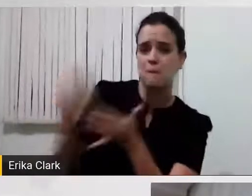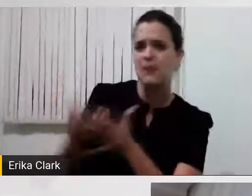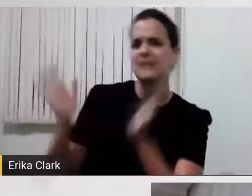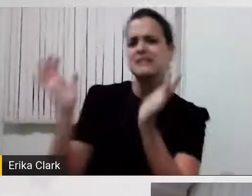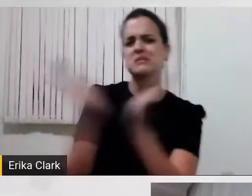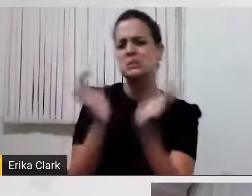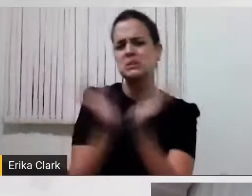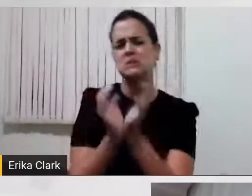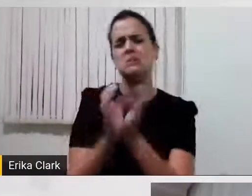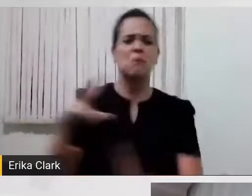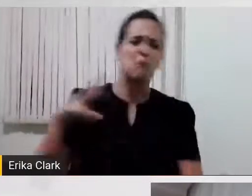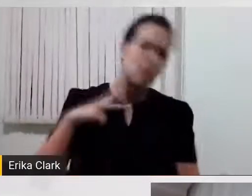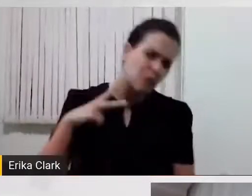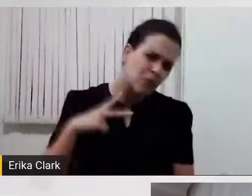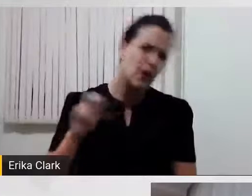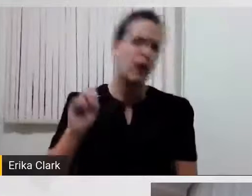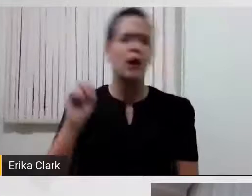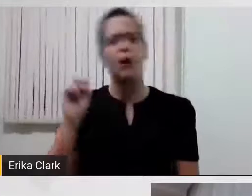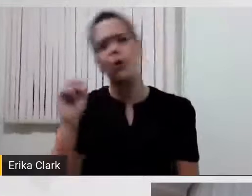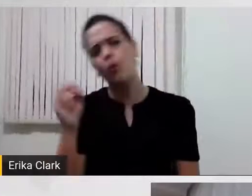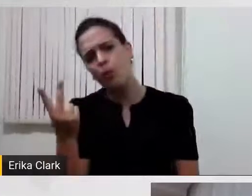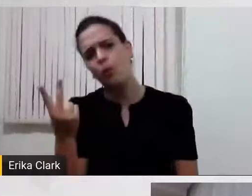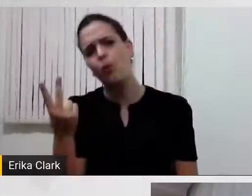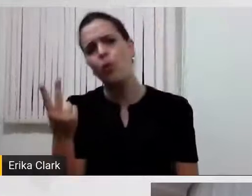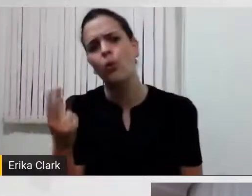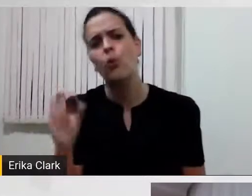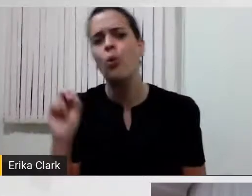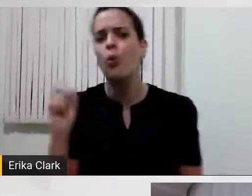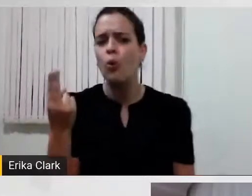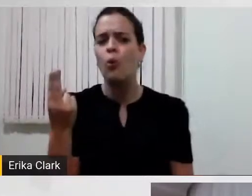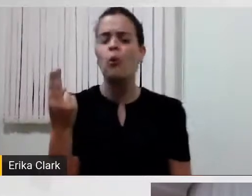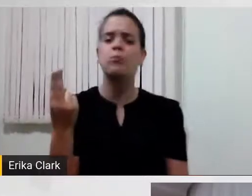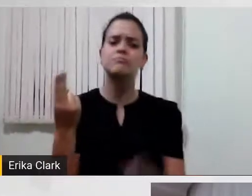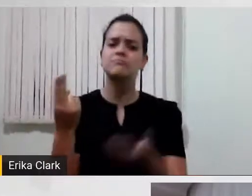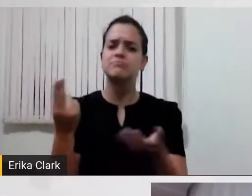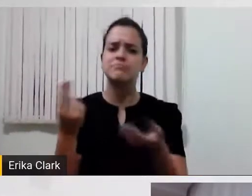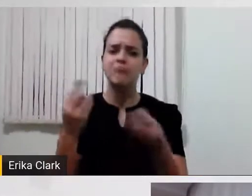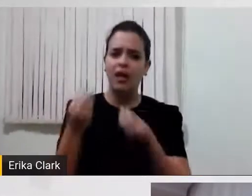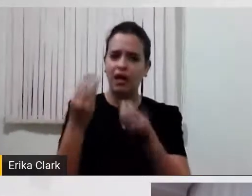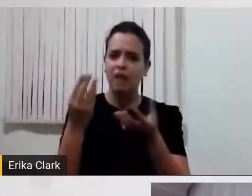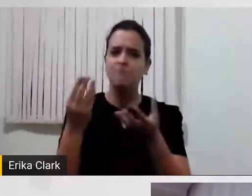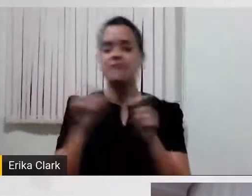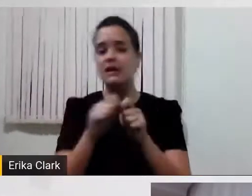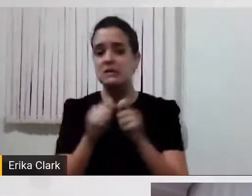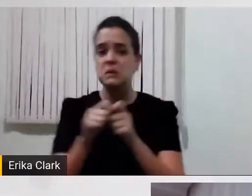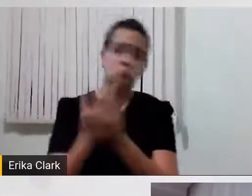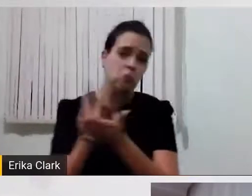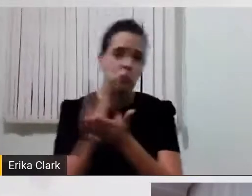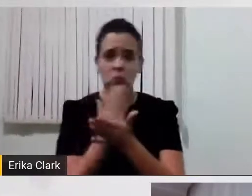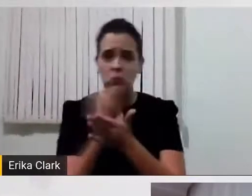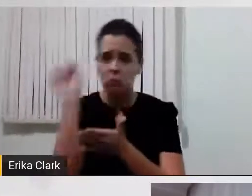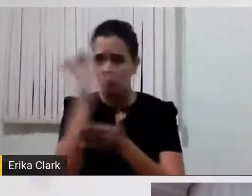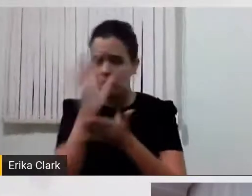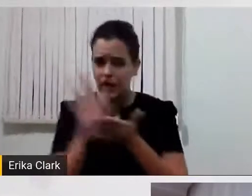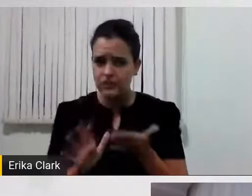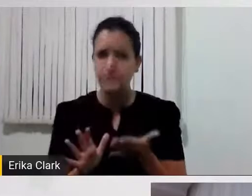emprimentos para a realização de determinadas tarefas, de determinadas funções que a gente